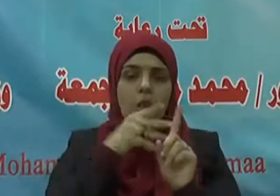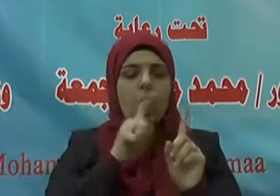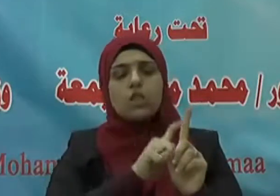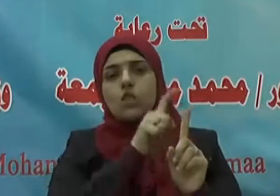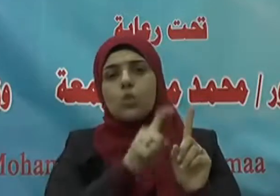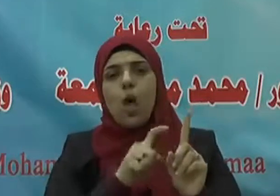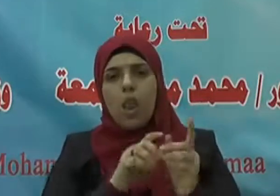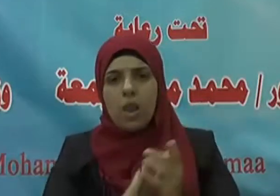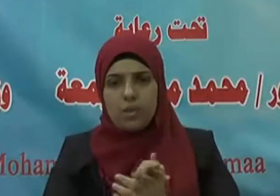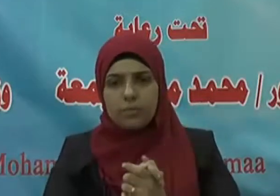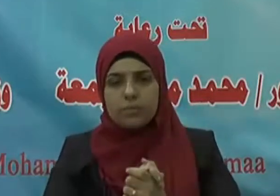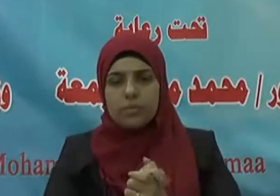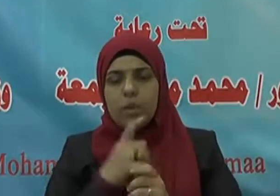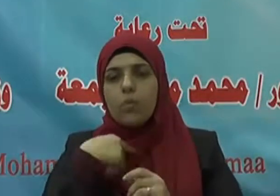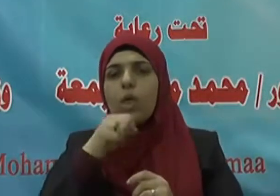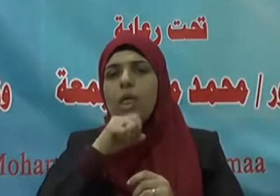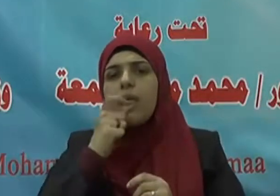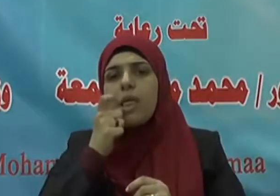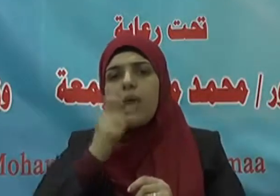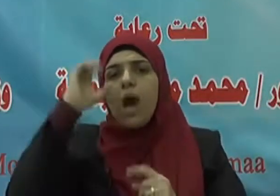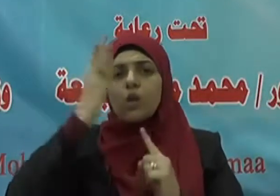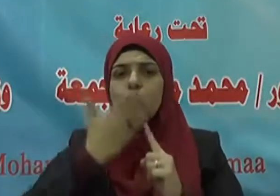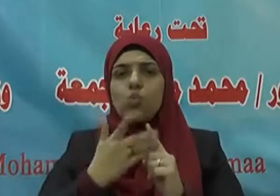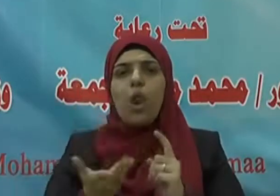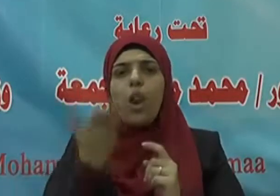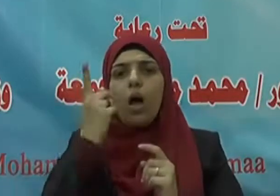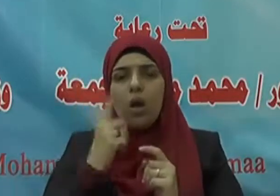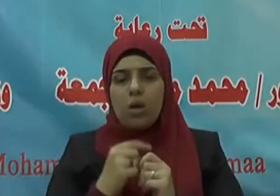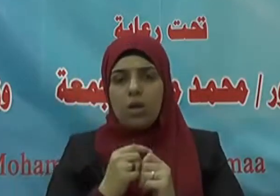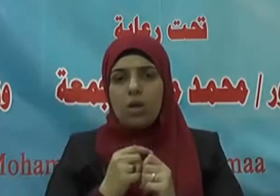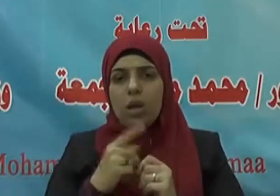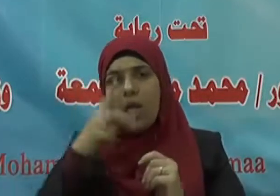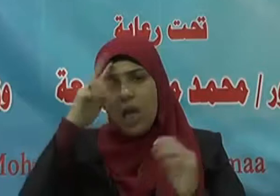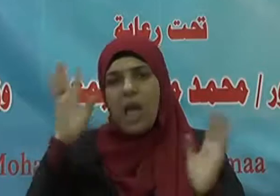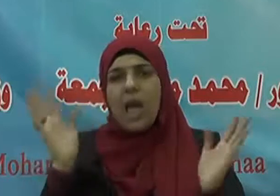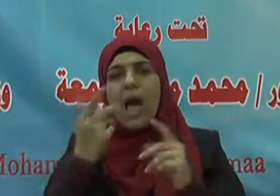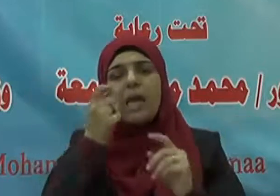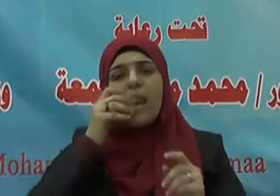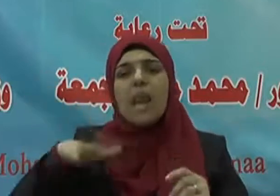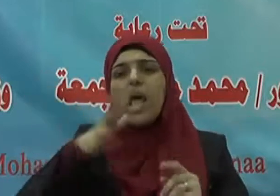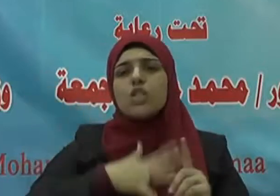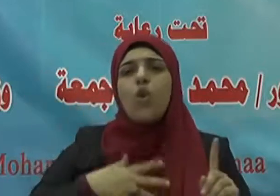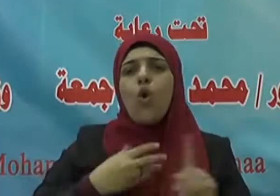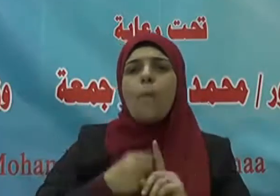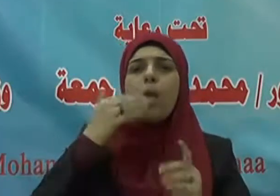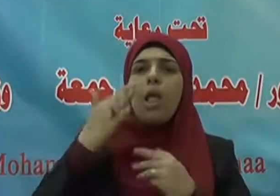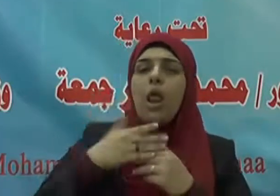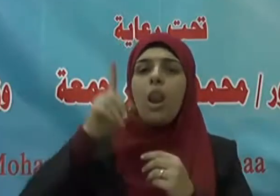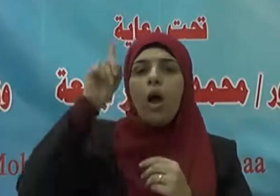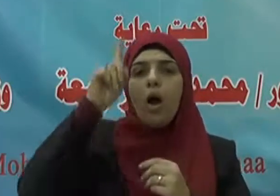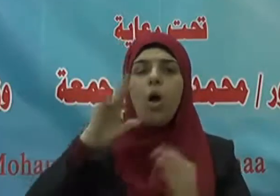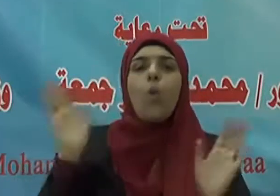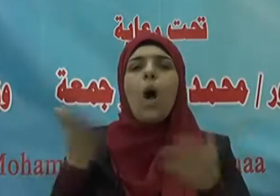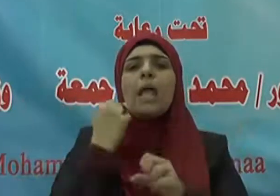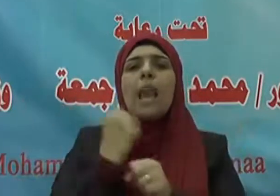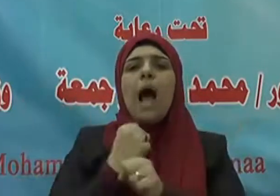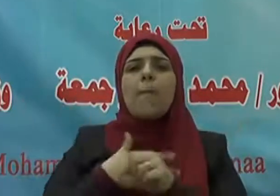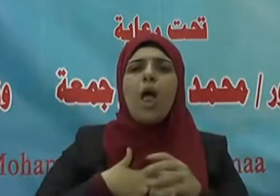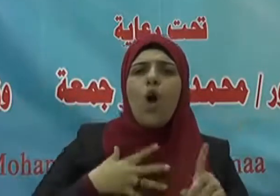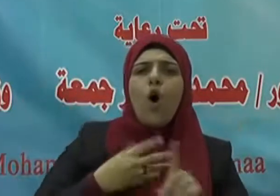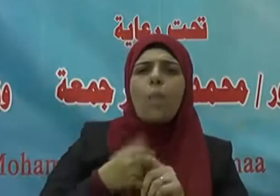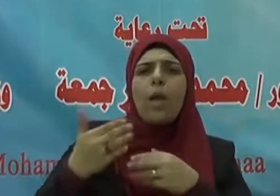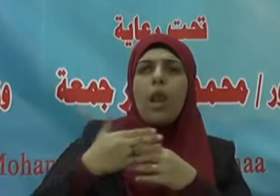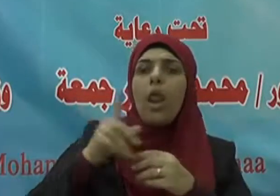وسلم فقال يا رسول الله أي الناس أحب إلى الله وأي